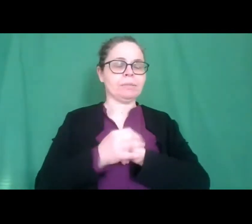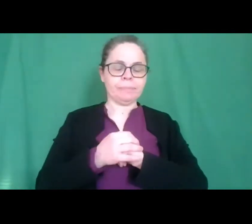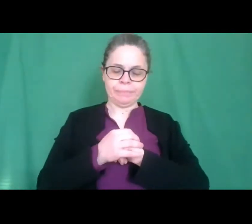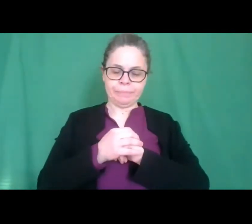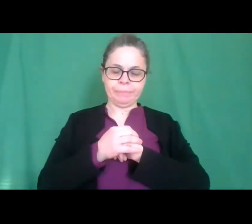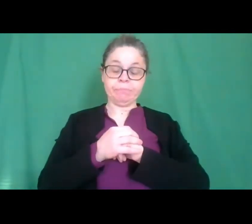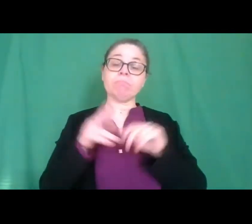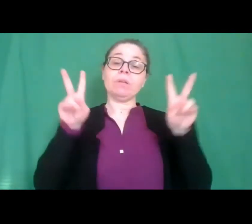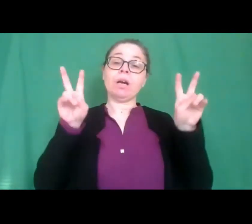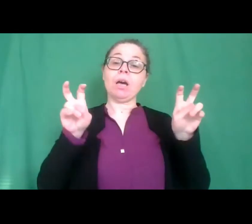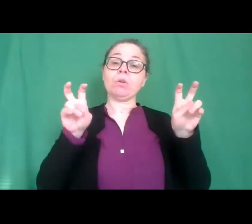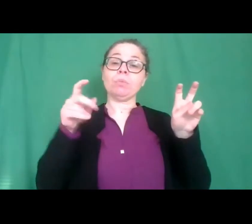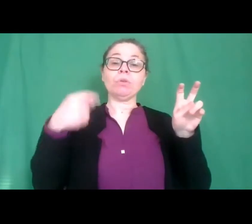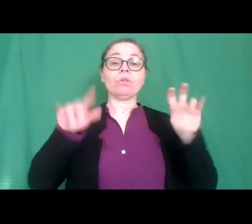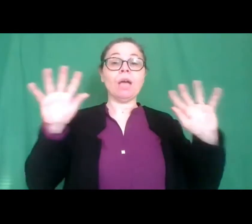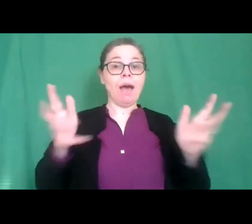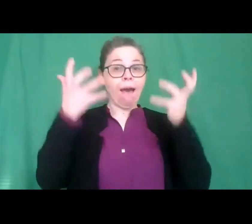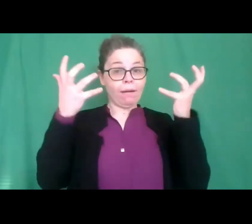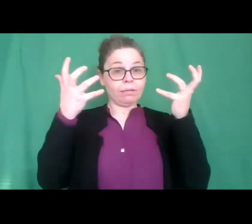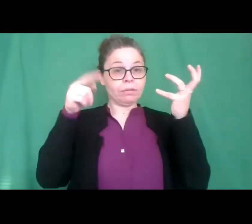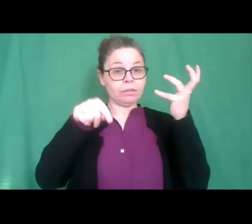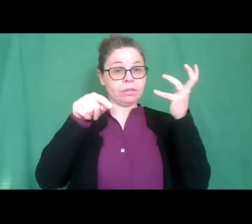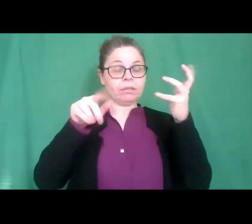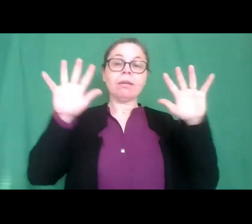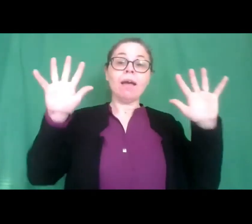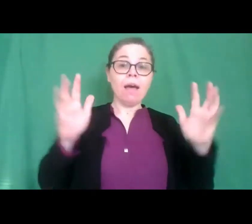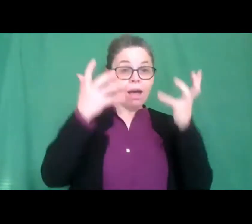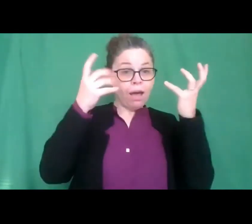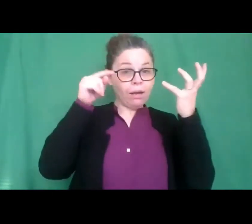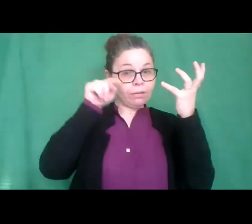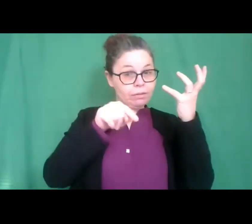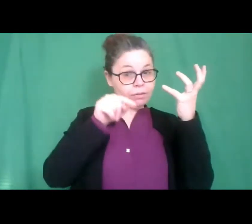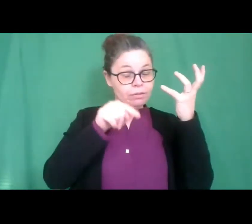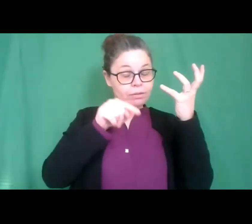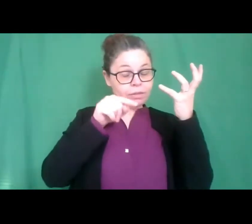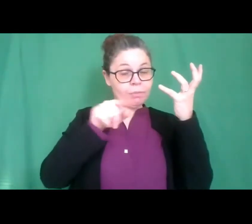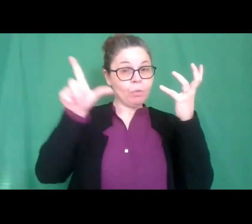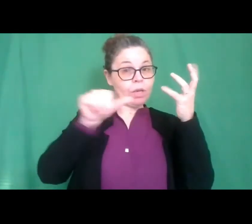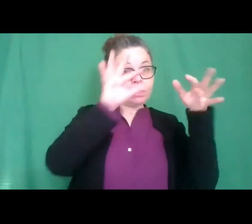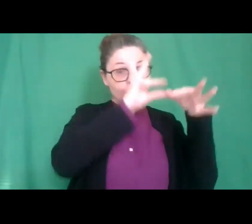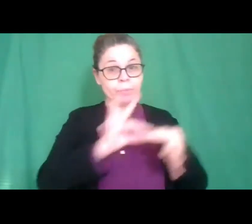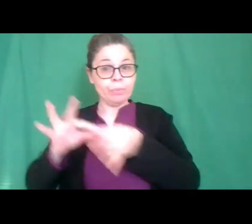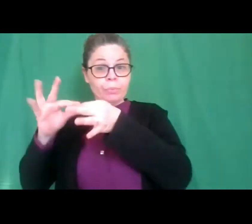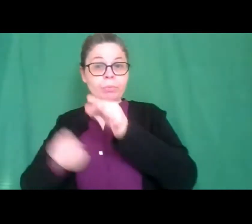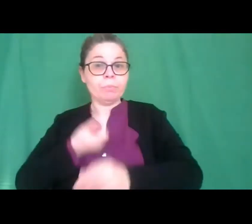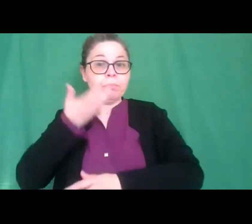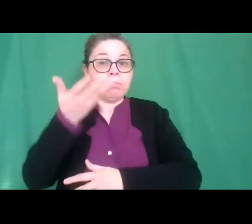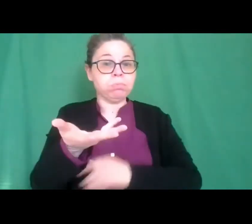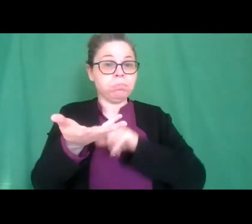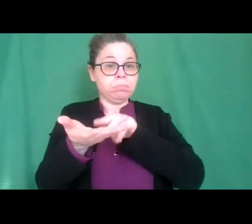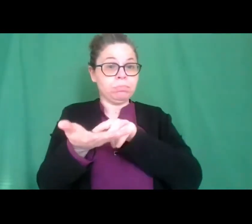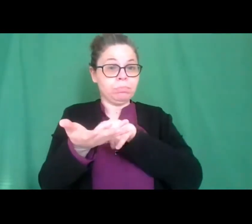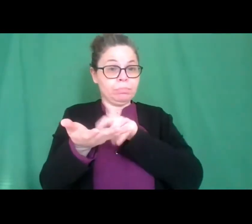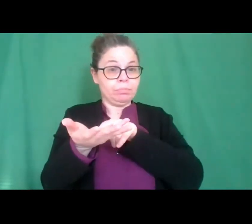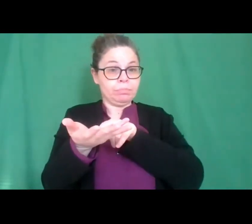è l'arte arte che trova espressione attraverso la lis definendo e